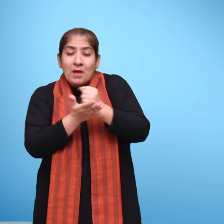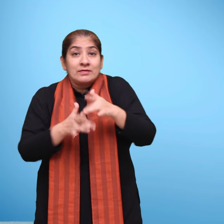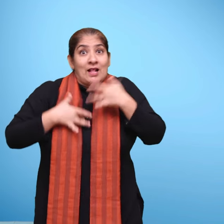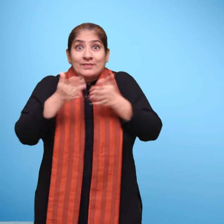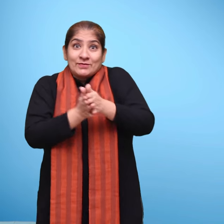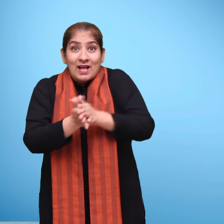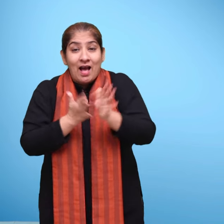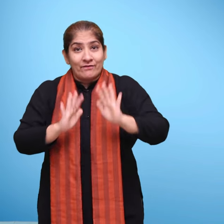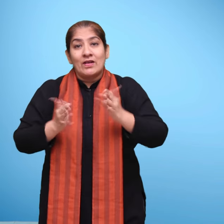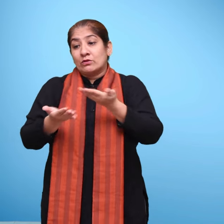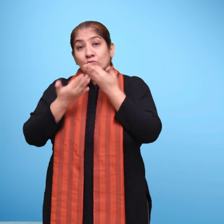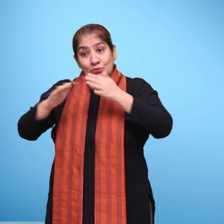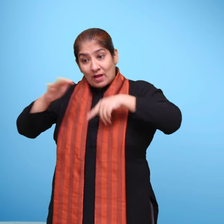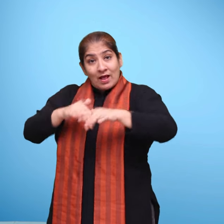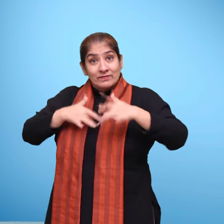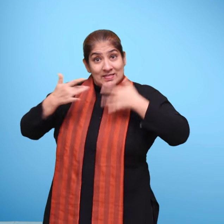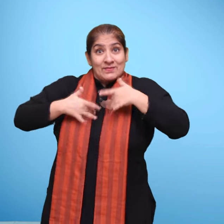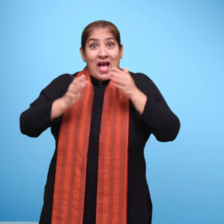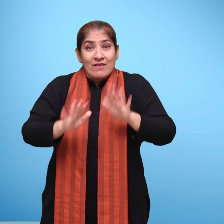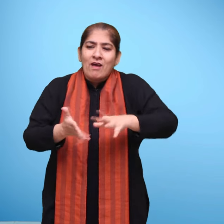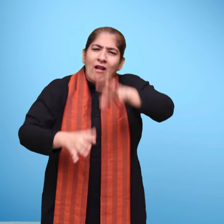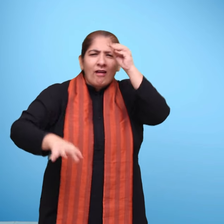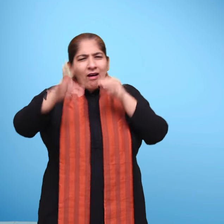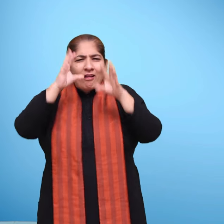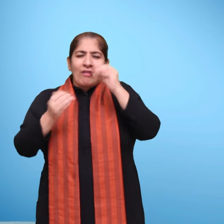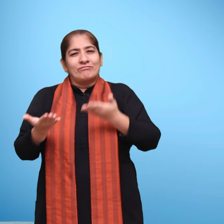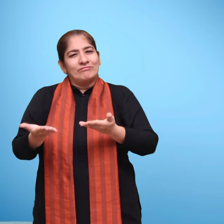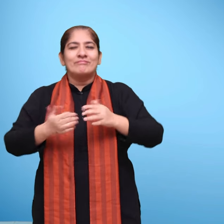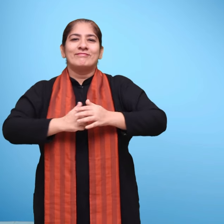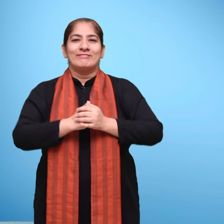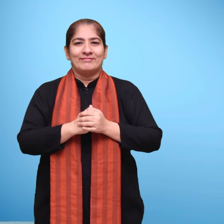को रोचक बनाने के लिए कार्यों में विविधता लाने का प्रयास किया गया है